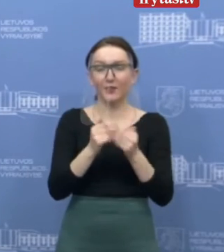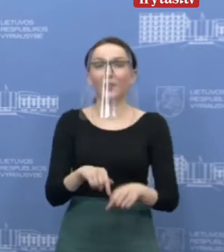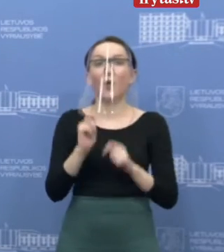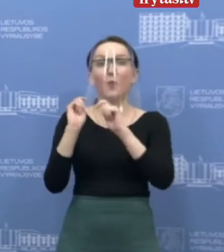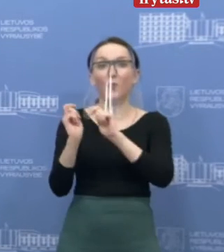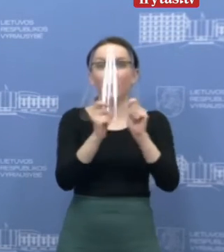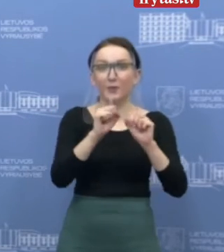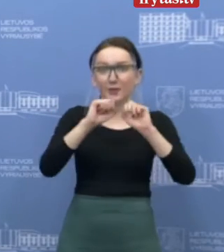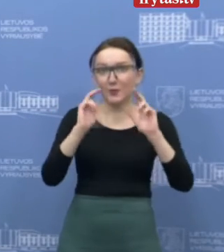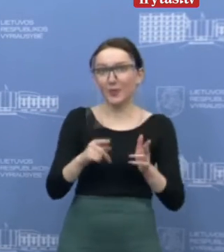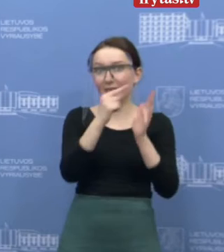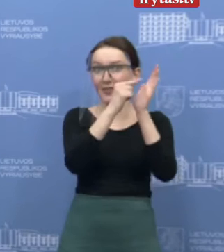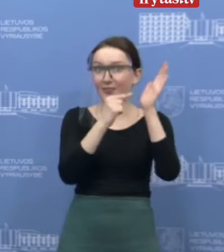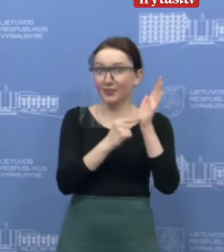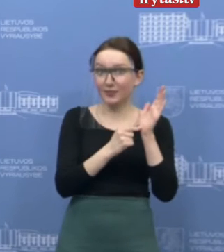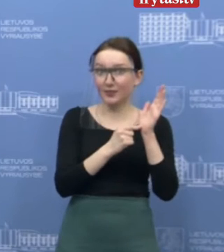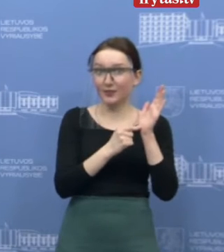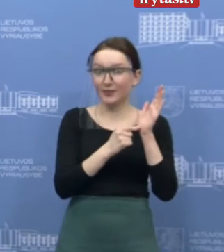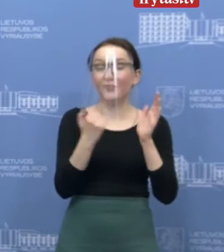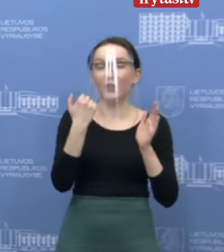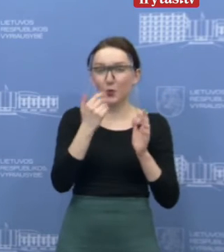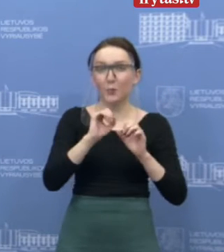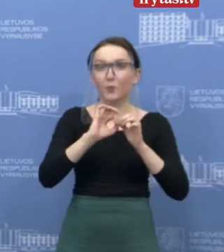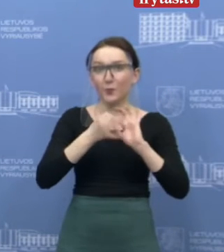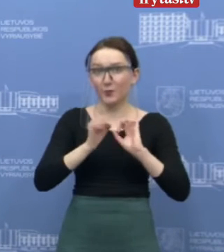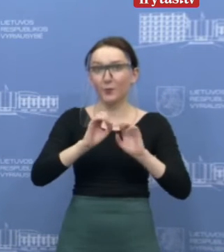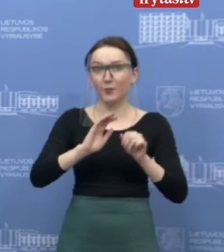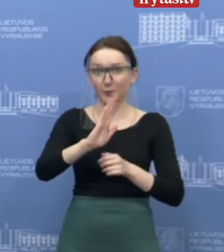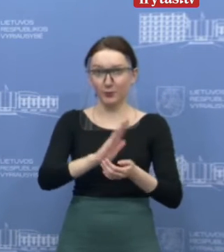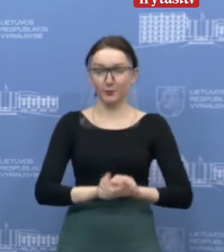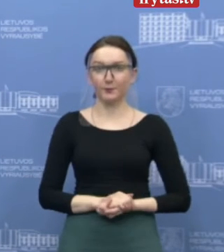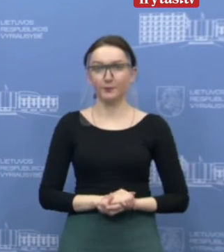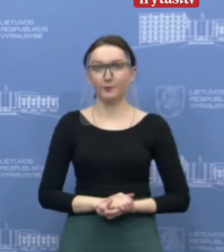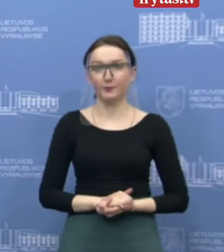jie yra apdavanojami specialiais taškais, kur truputėlį vėliau apie juos paminėsiu.